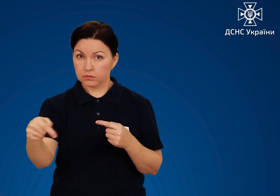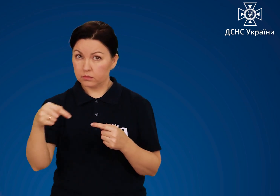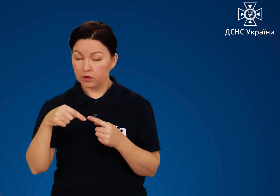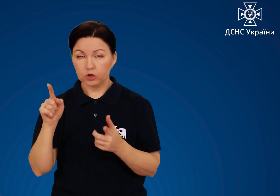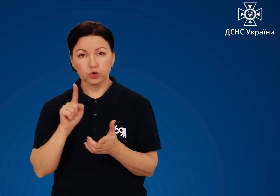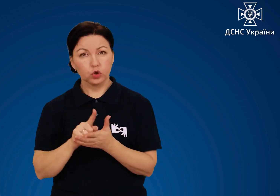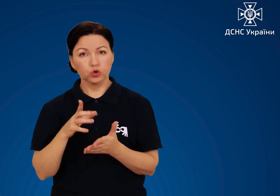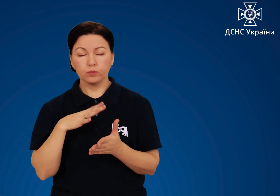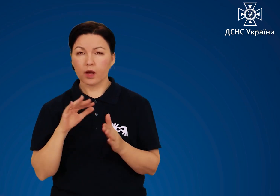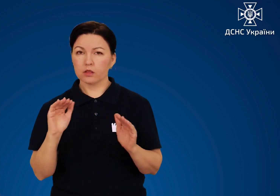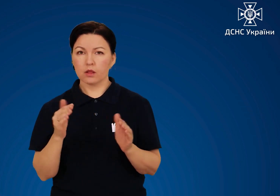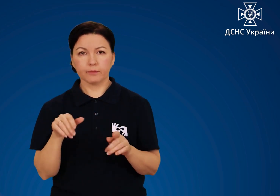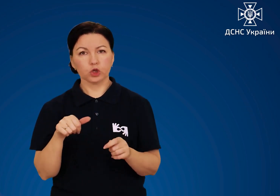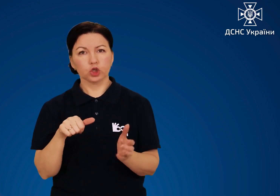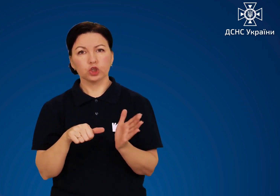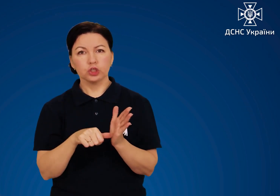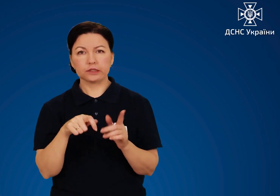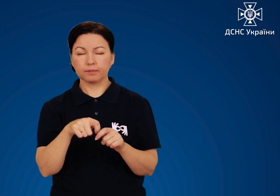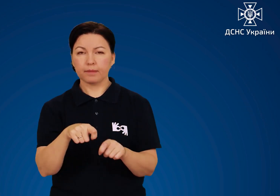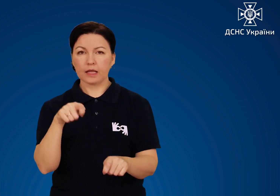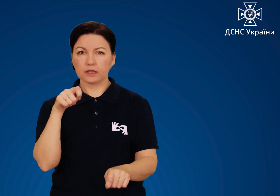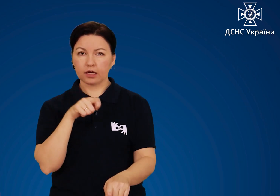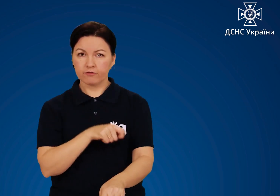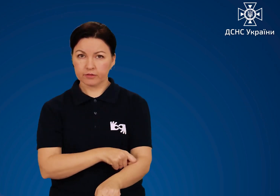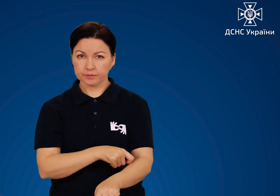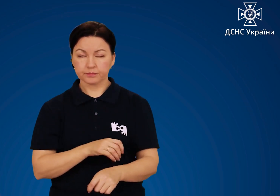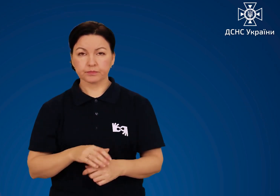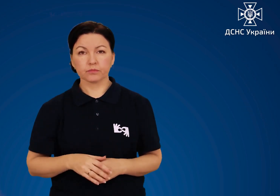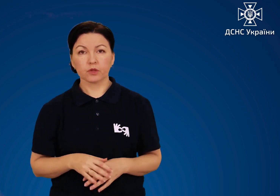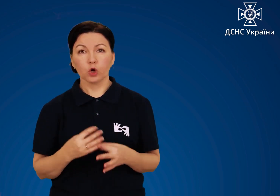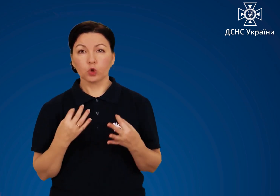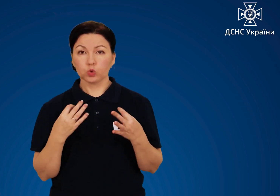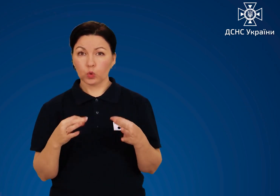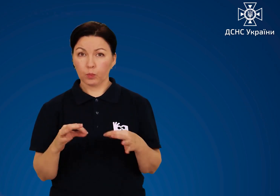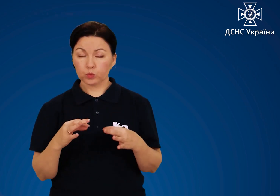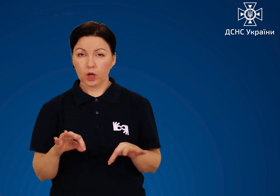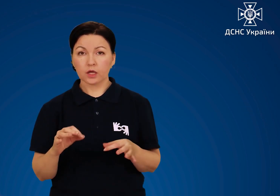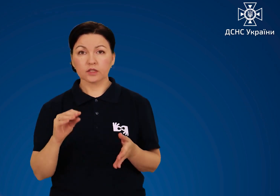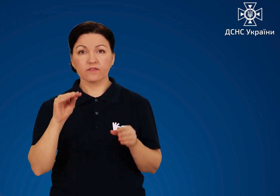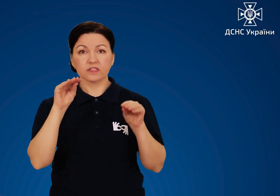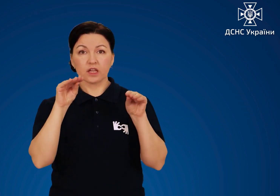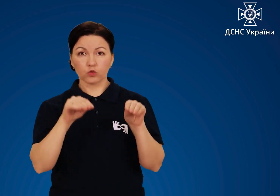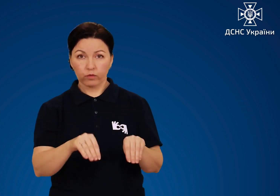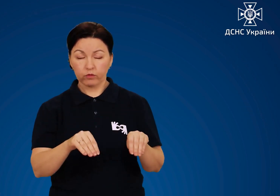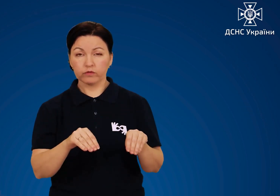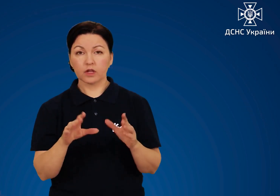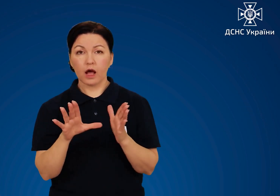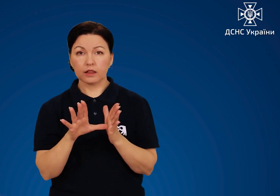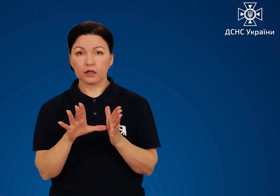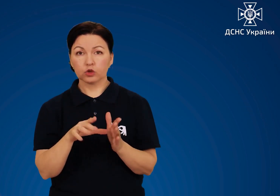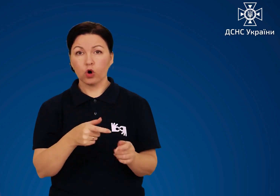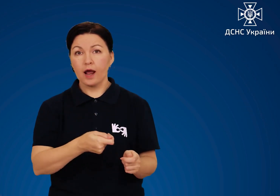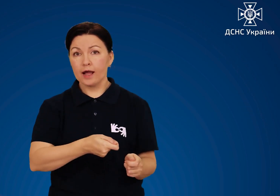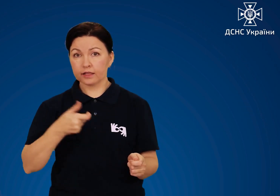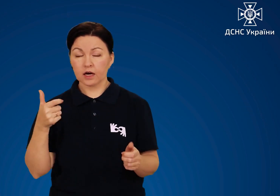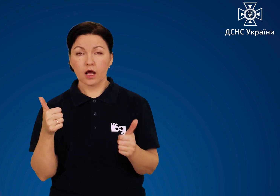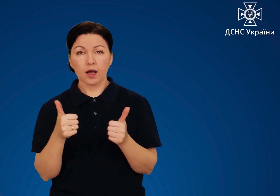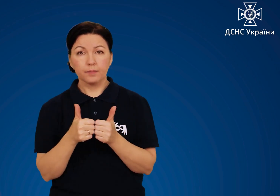автомобілів тощо не менше 6 метрів. Допускається встановлювати